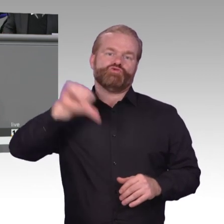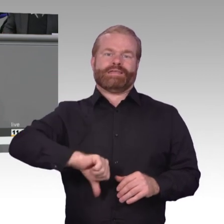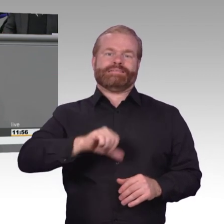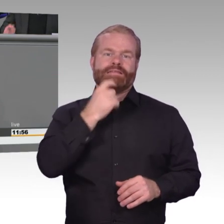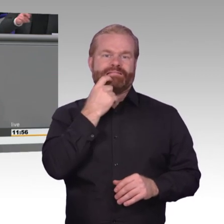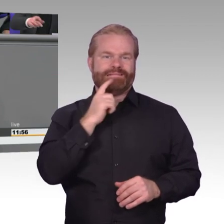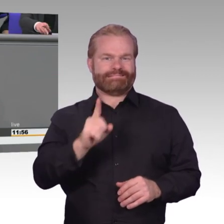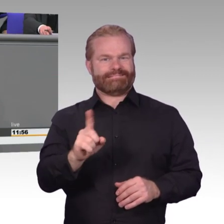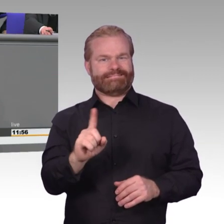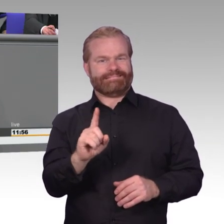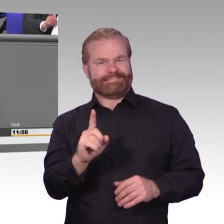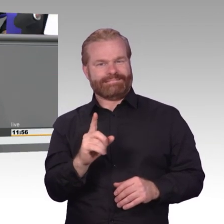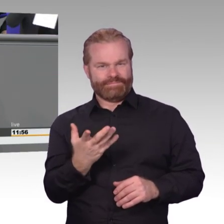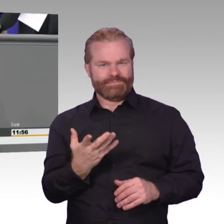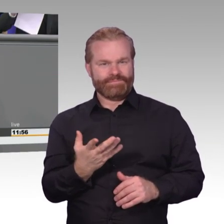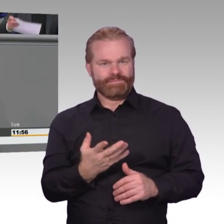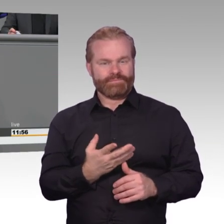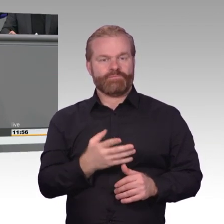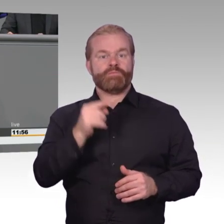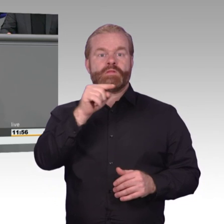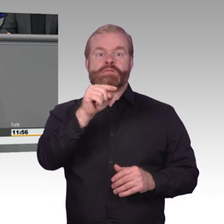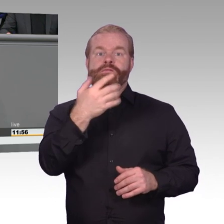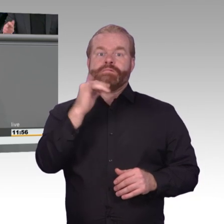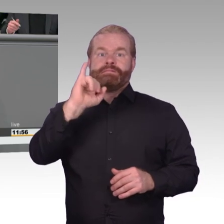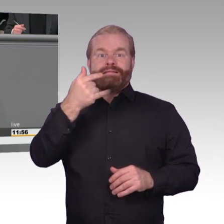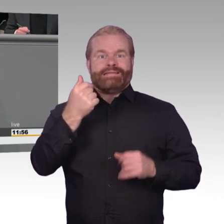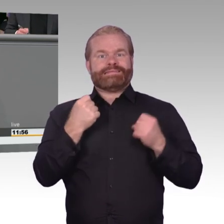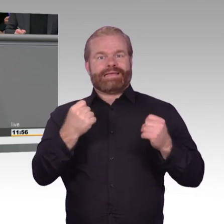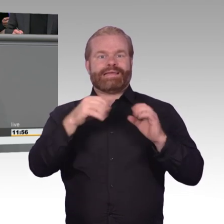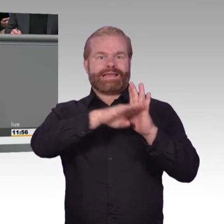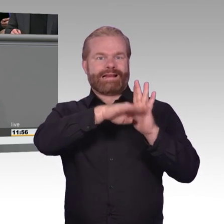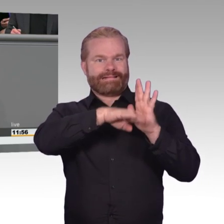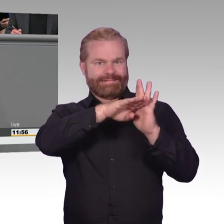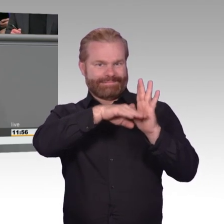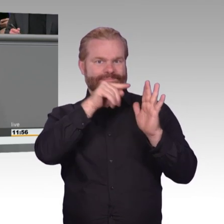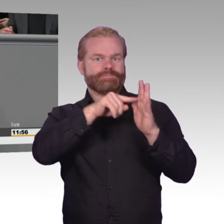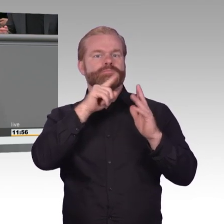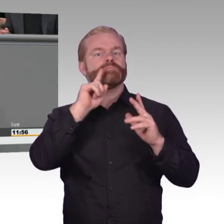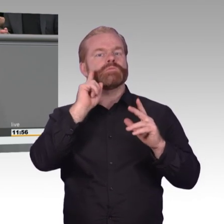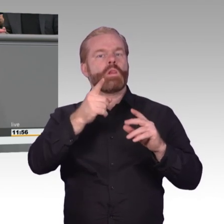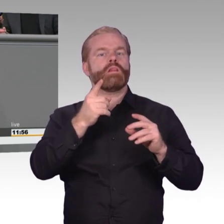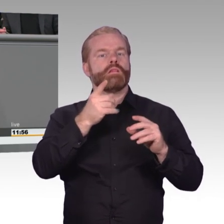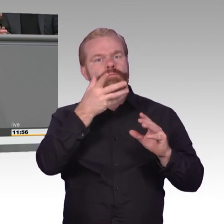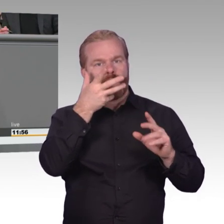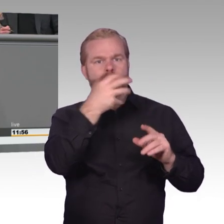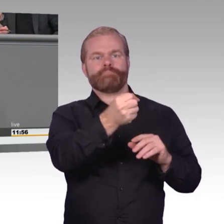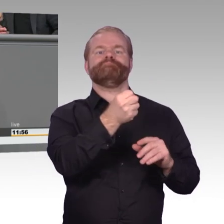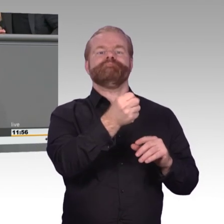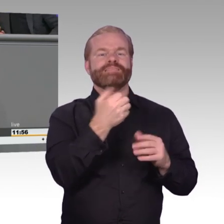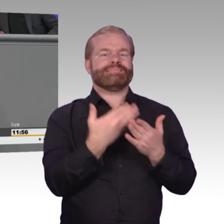schnellstmöglich geschlossen werden. Die Offenhaltung und Nutzung von Schwachstellen durch den Staat lehnen wir ab. Viel wird darüber